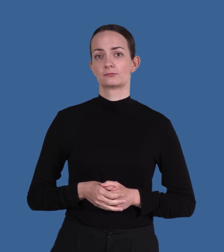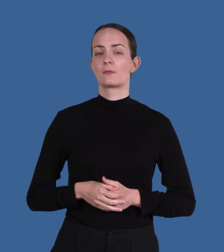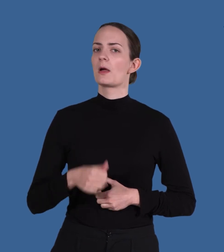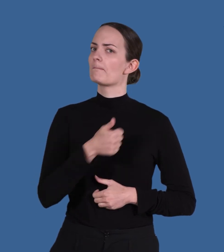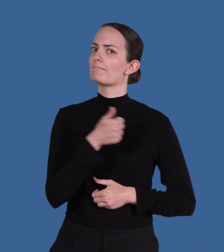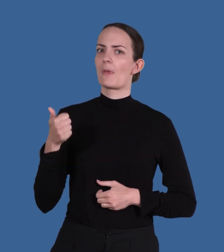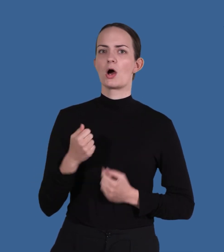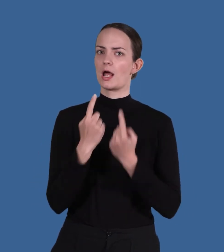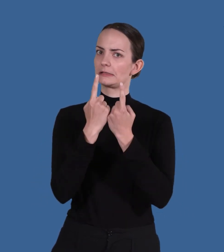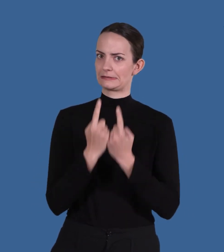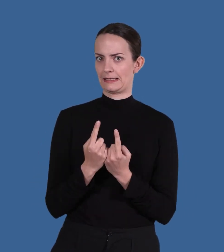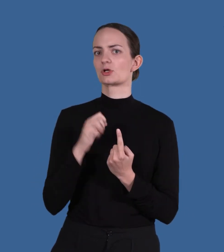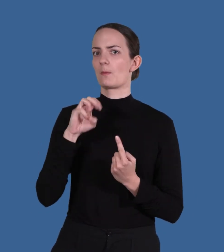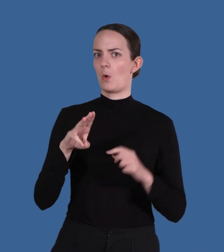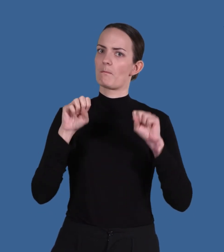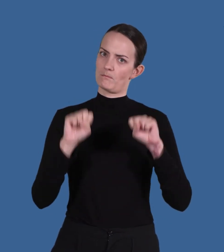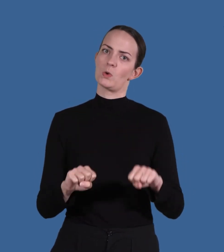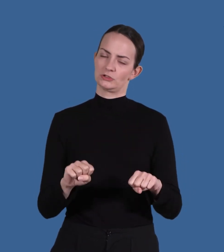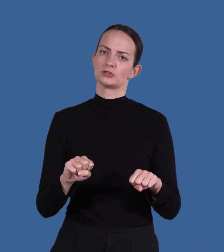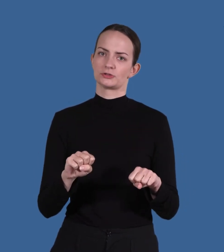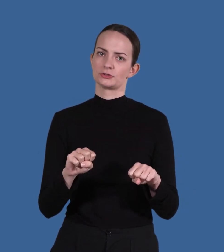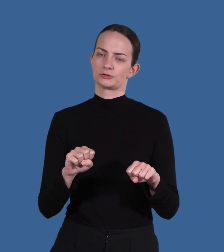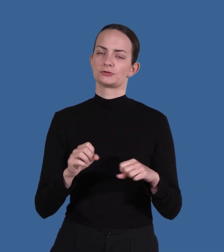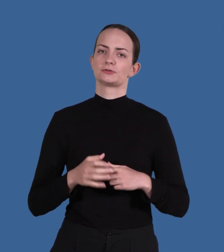Ta bara med dig en närstående till vaccinationen om du måste